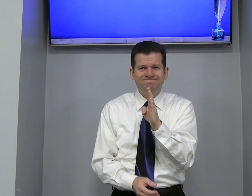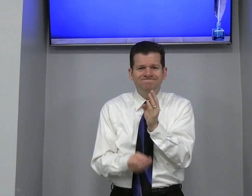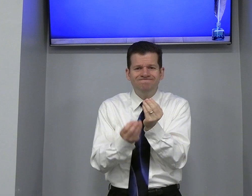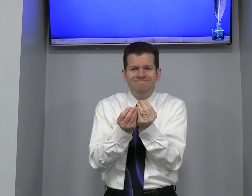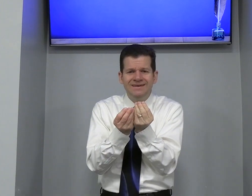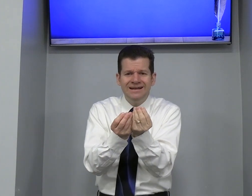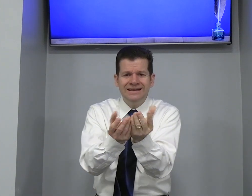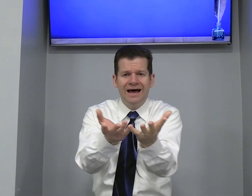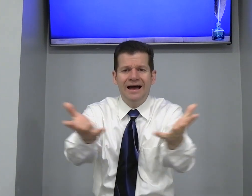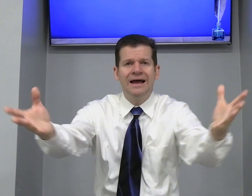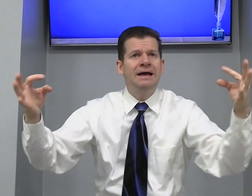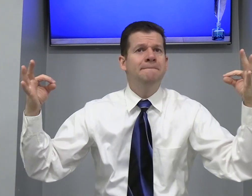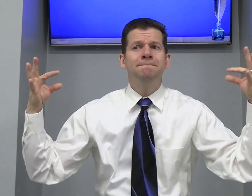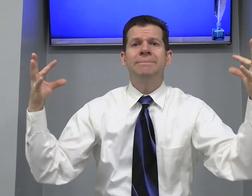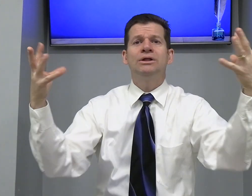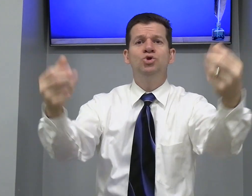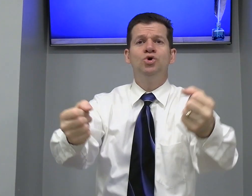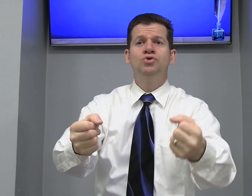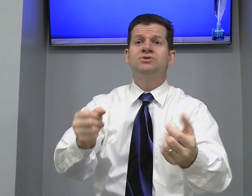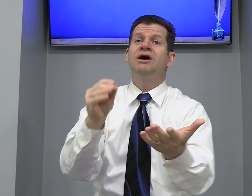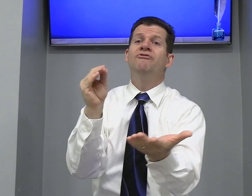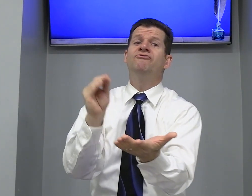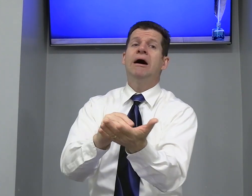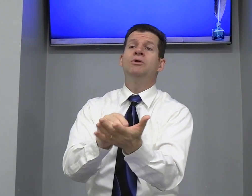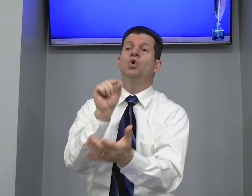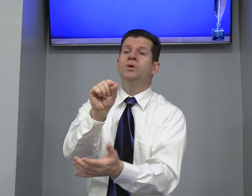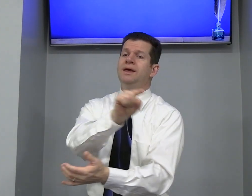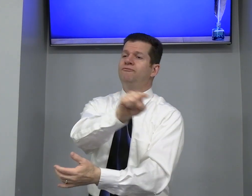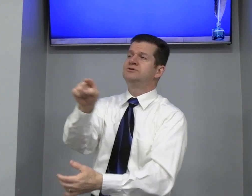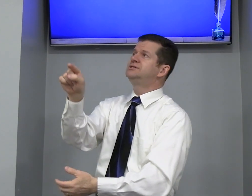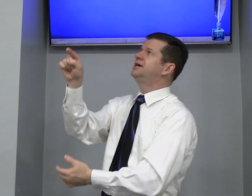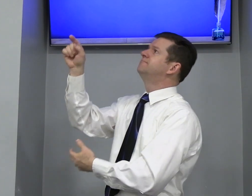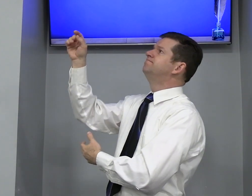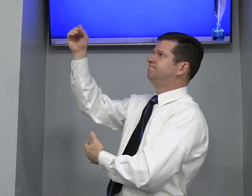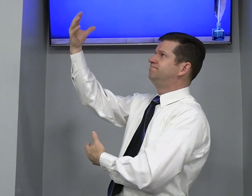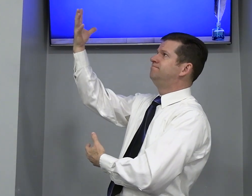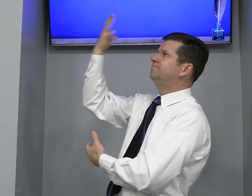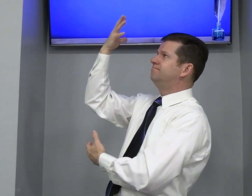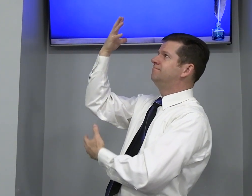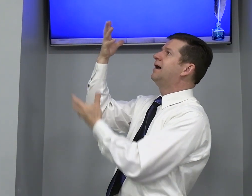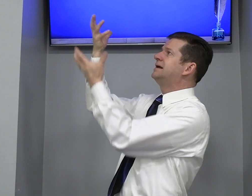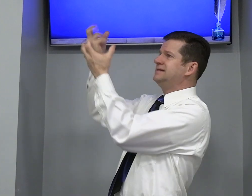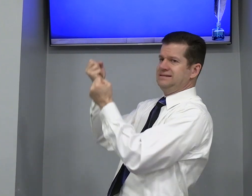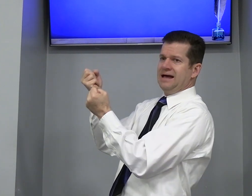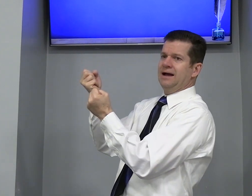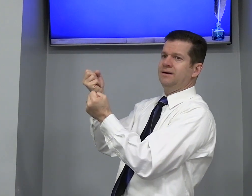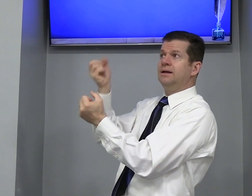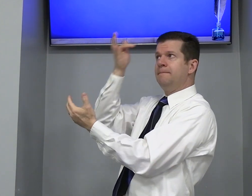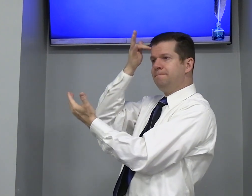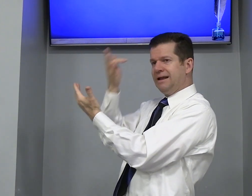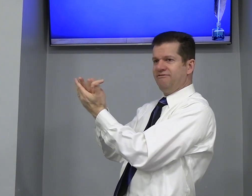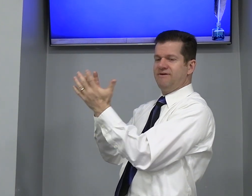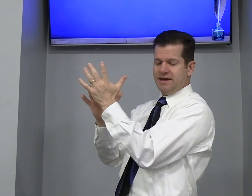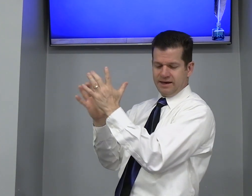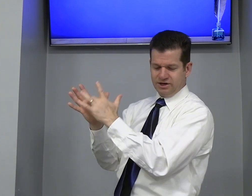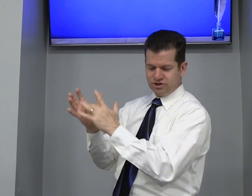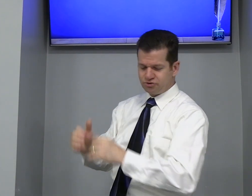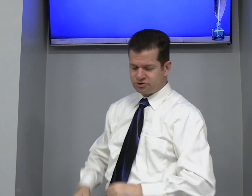Ele dá Para todos Falta o que? Você Aceitar Pela fé Em Jesus